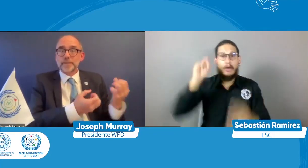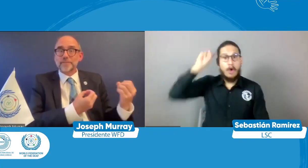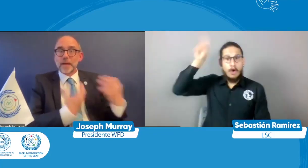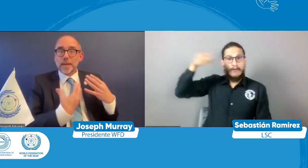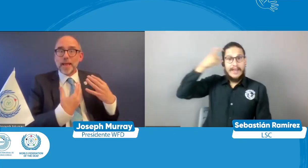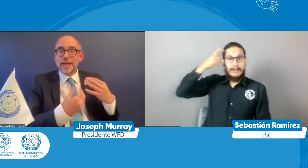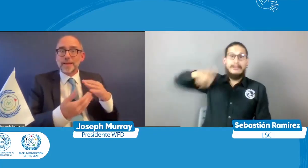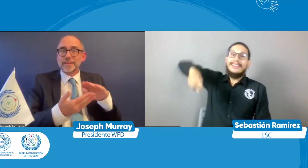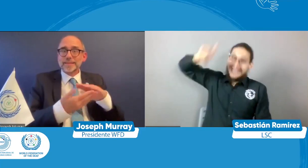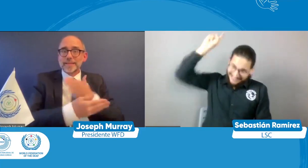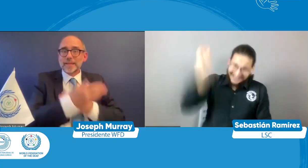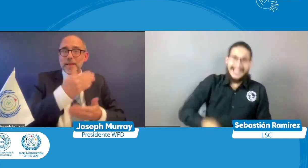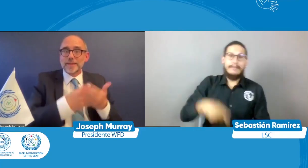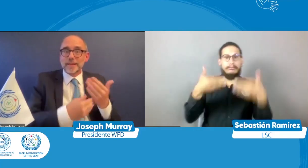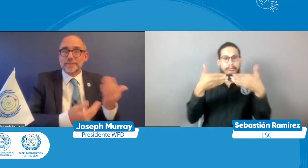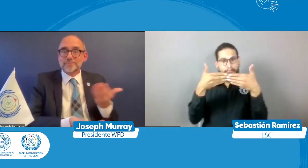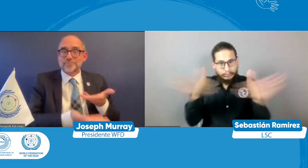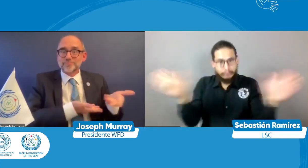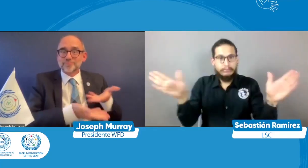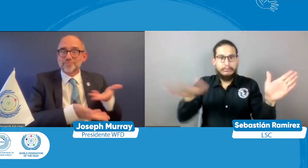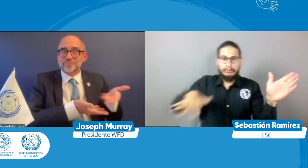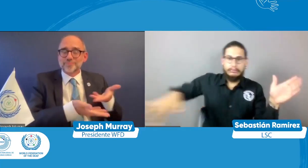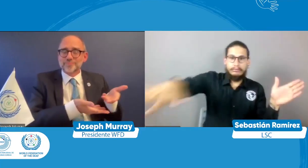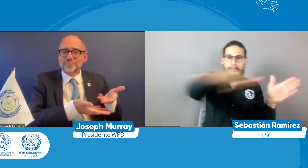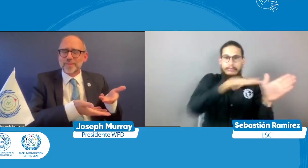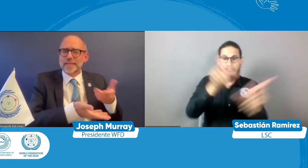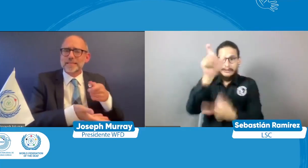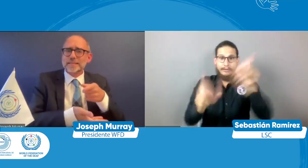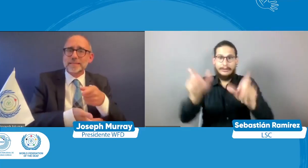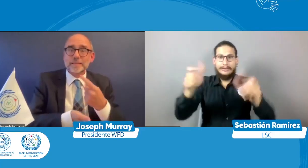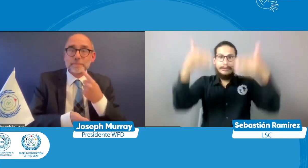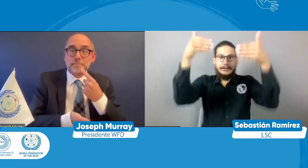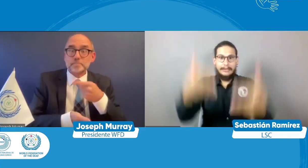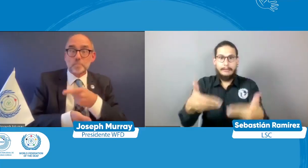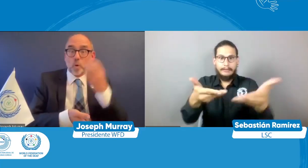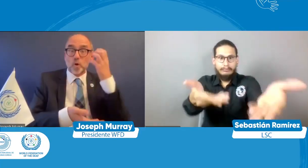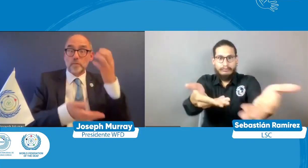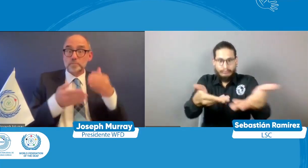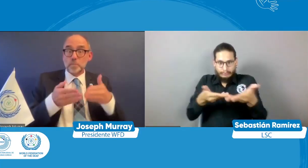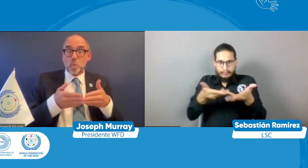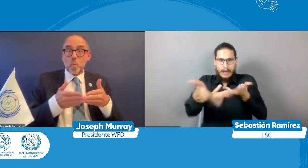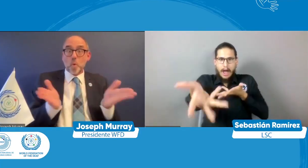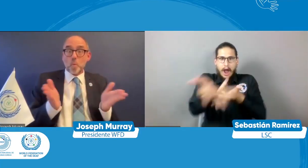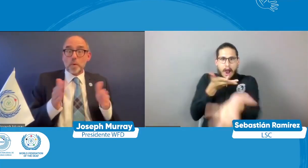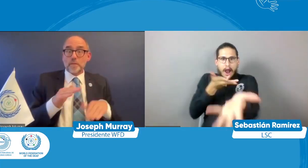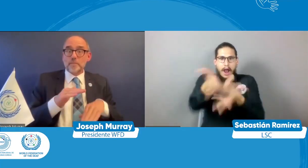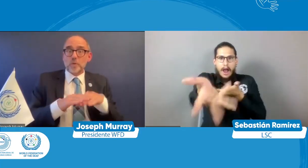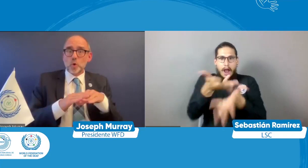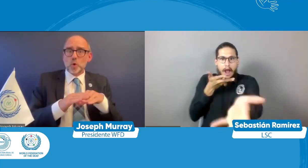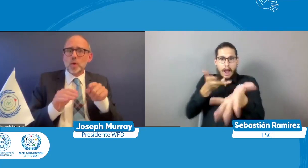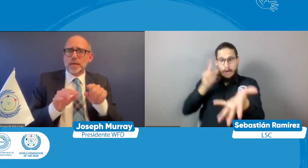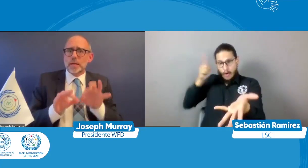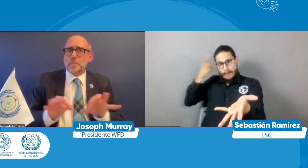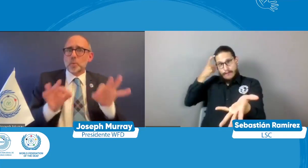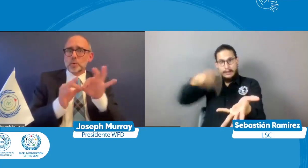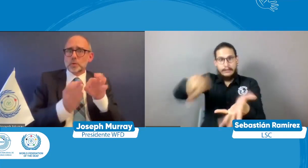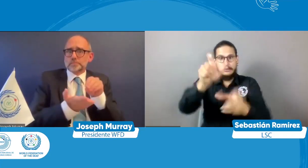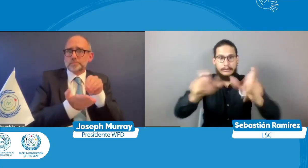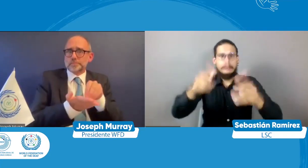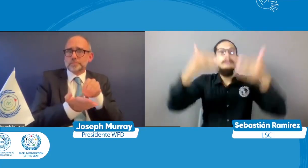debe abrirse a las necesidades de los colectivos de las personas con discapacidad cuando se